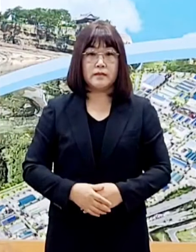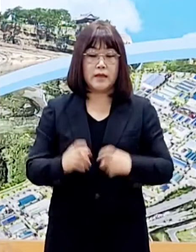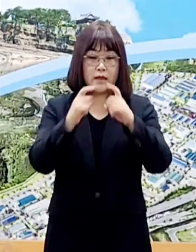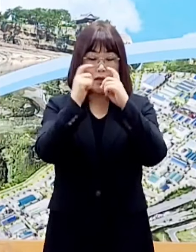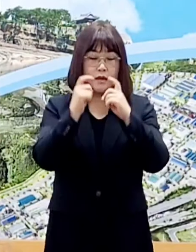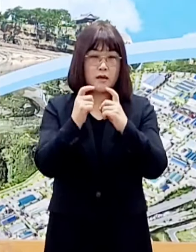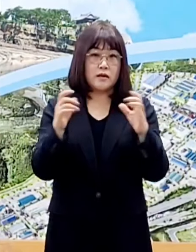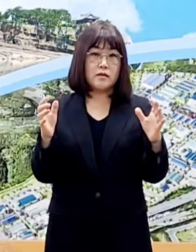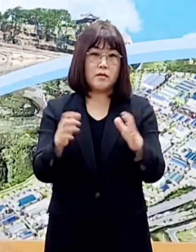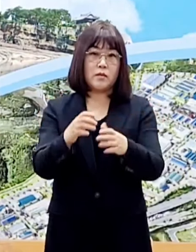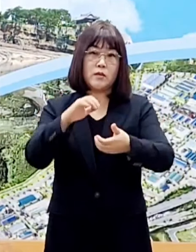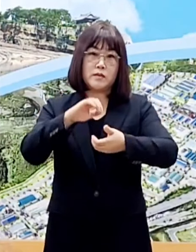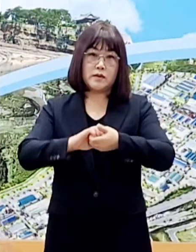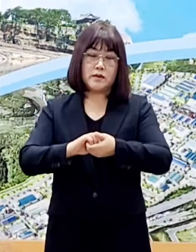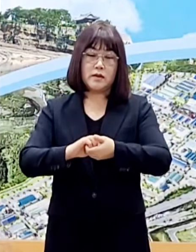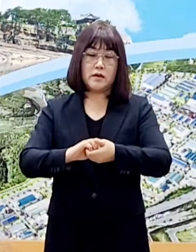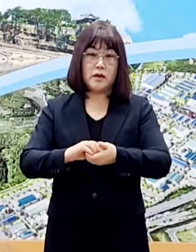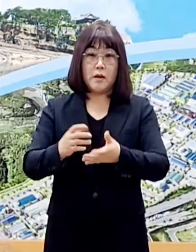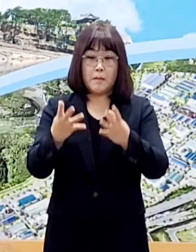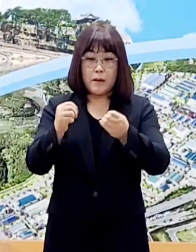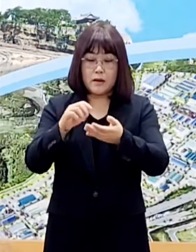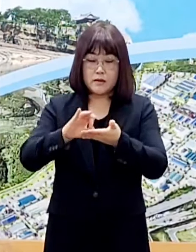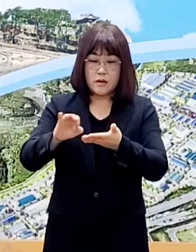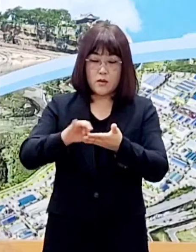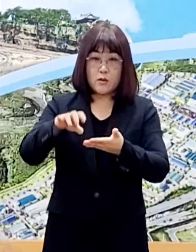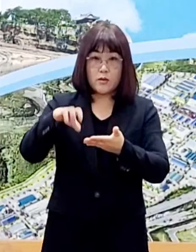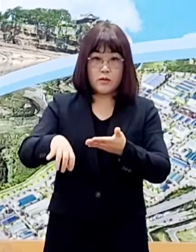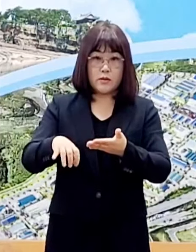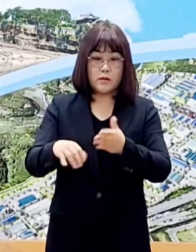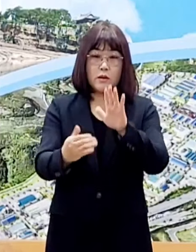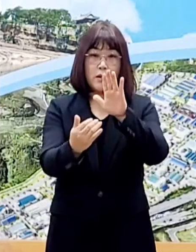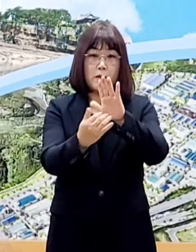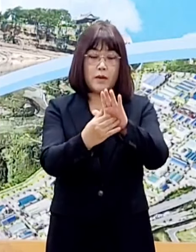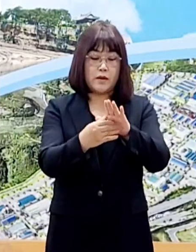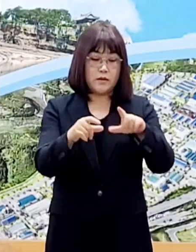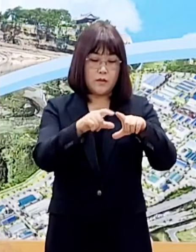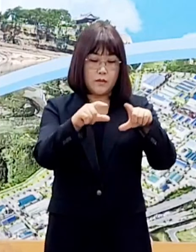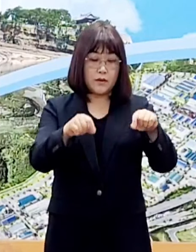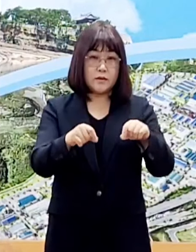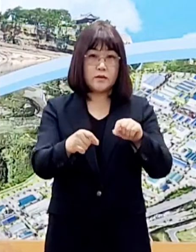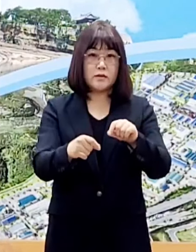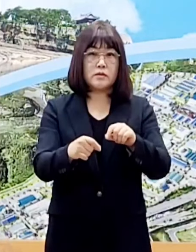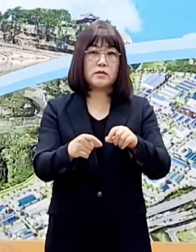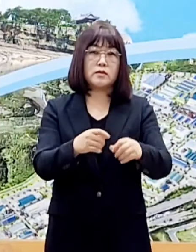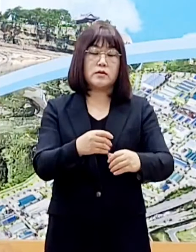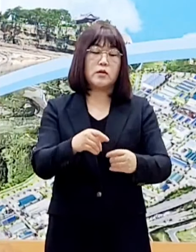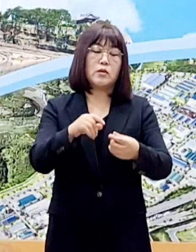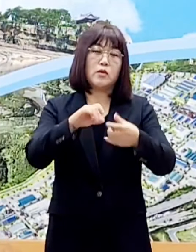사측 모임 제한과 다중이용시설 방역패스를 적극 준수하여 주시기 바랍니다.